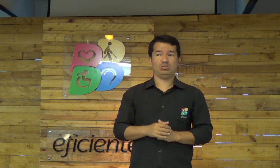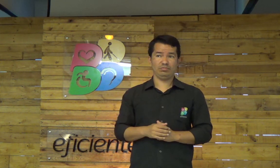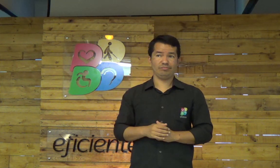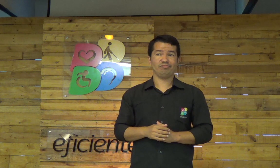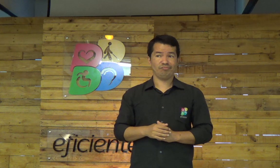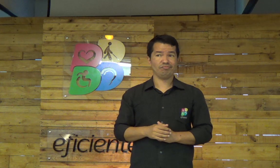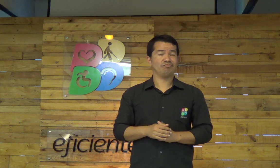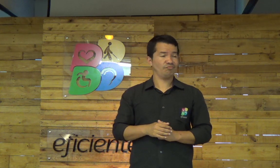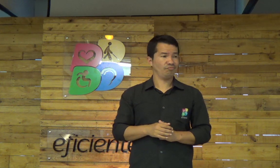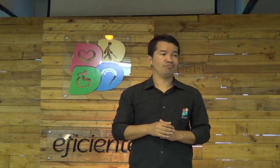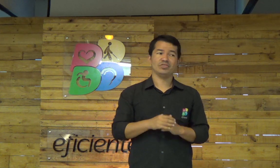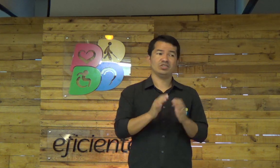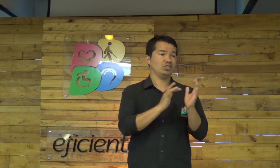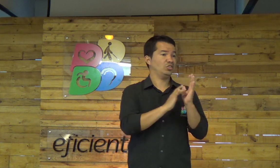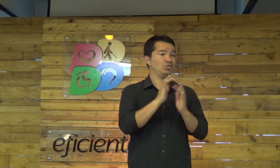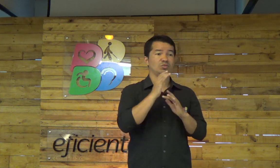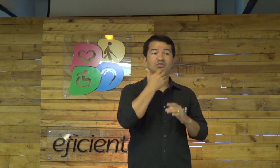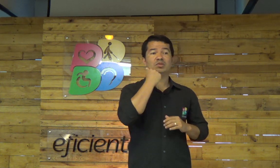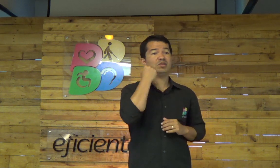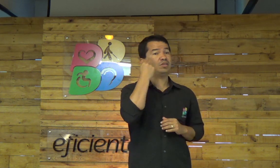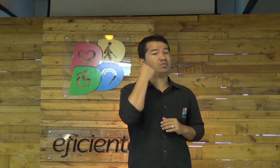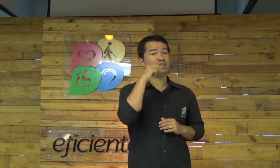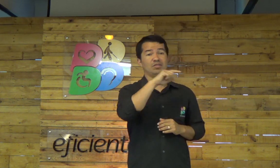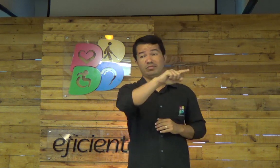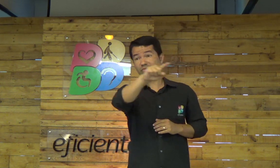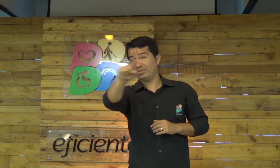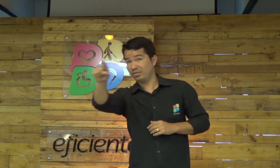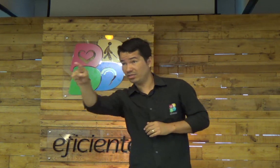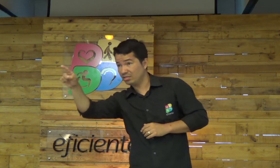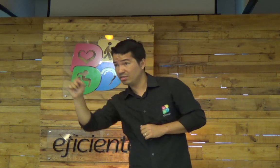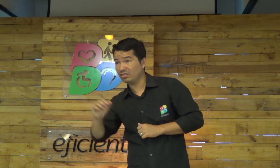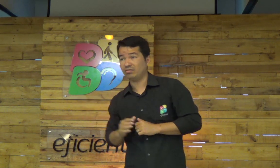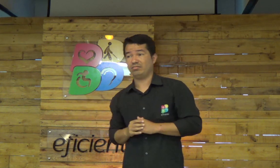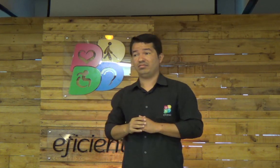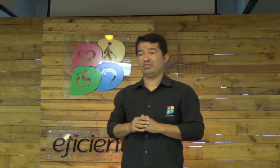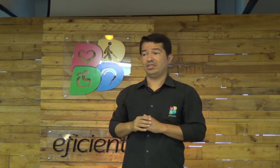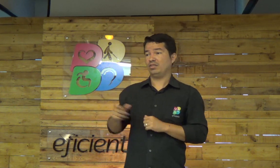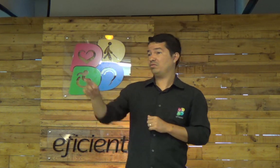Jesus é o melhor advogado. Jesus é o melhor advogado para você.